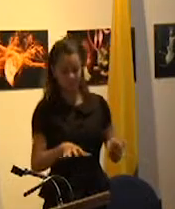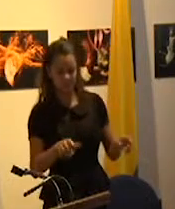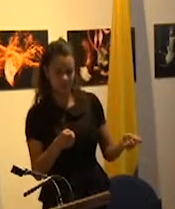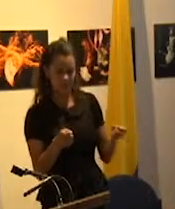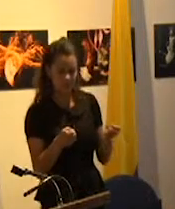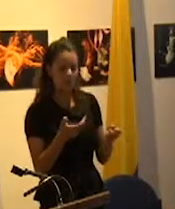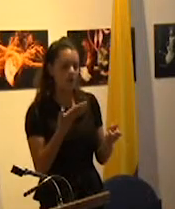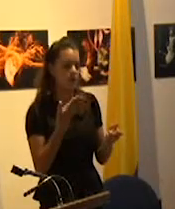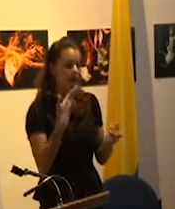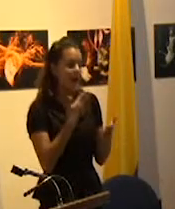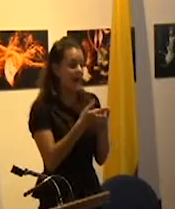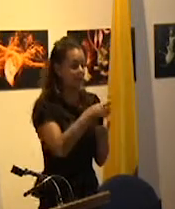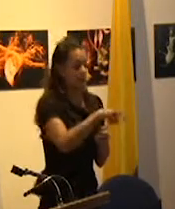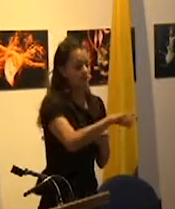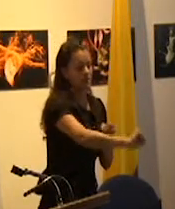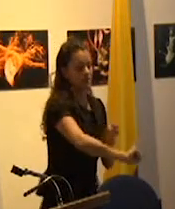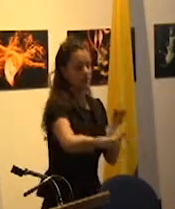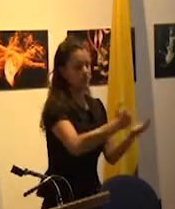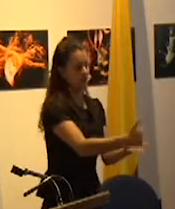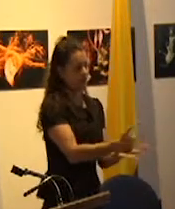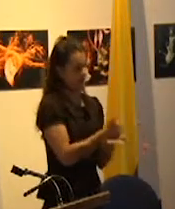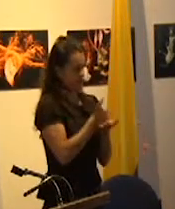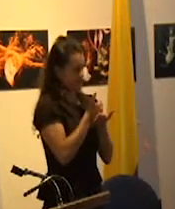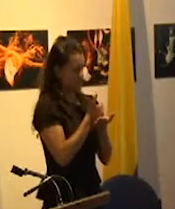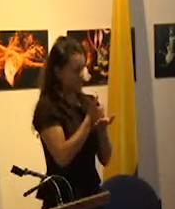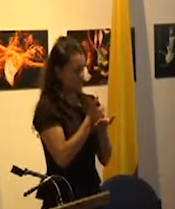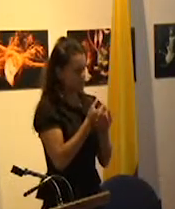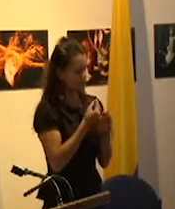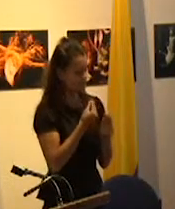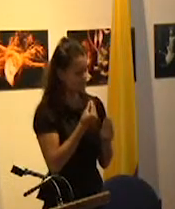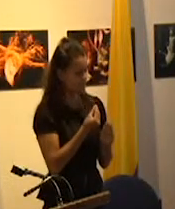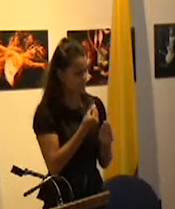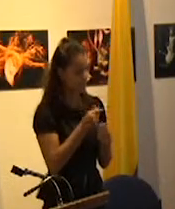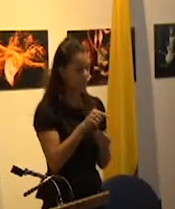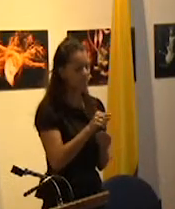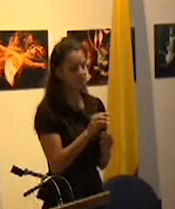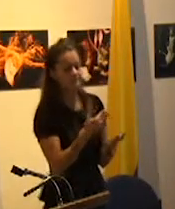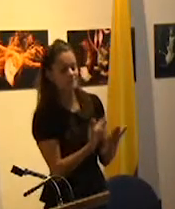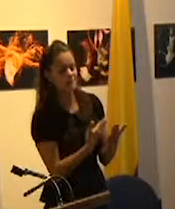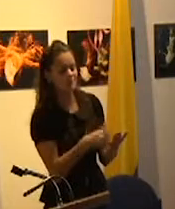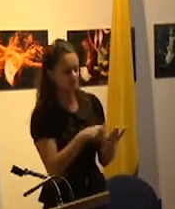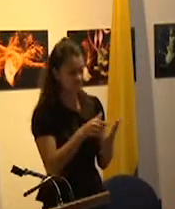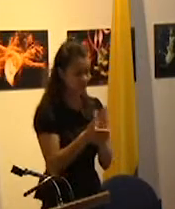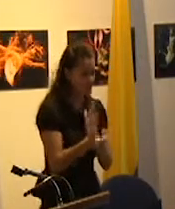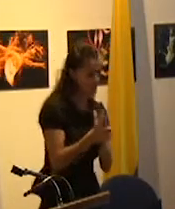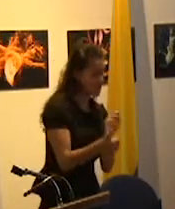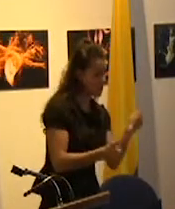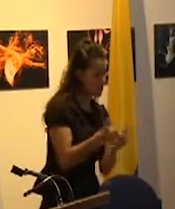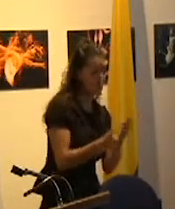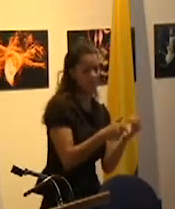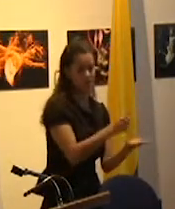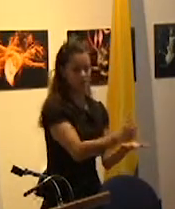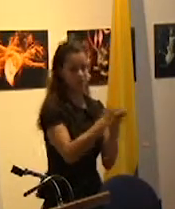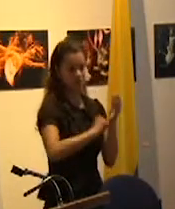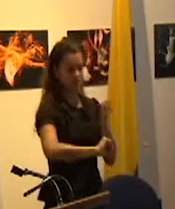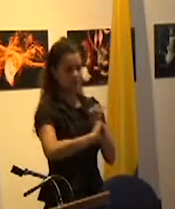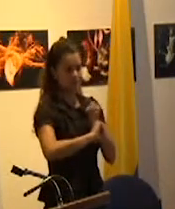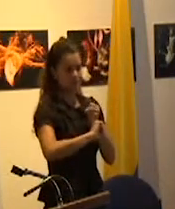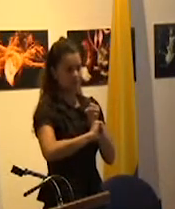como ámbito legítimo de certificación de las habilidades y como ámbito en el cual se